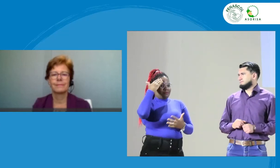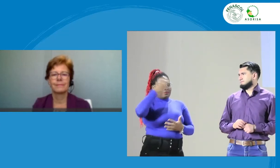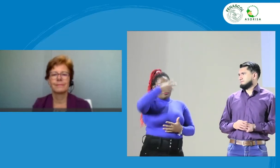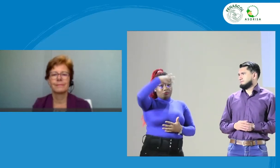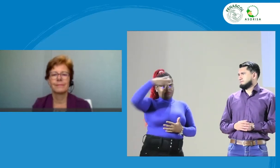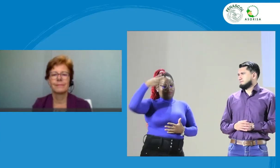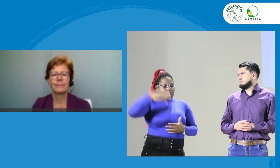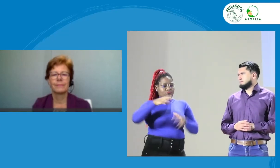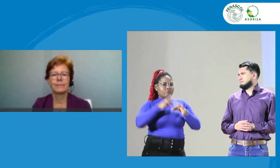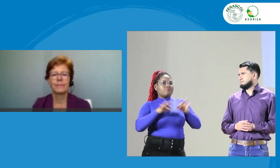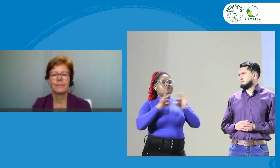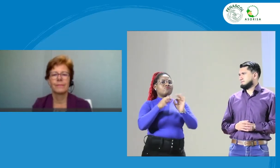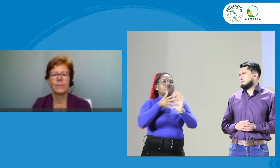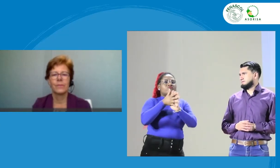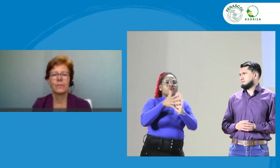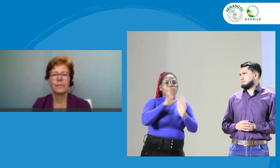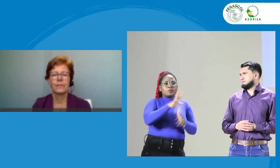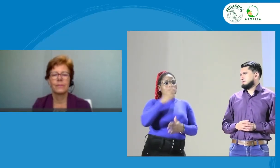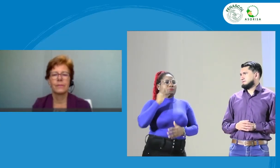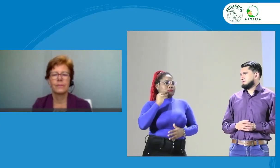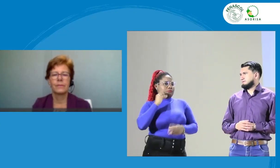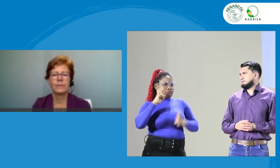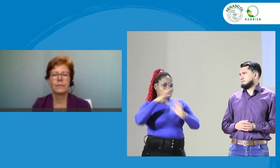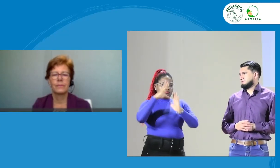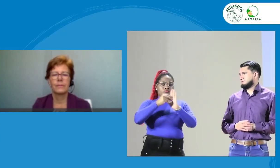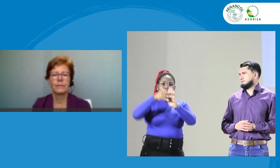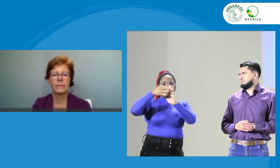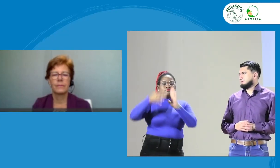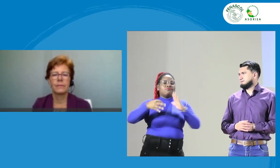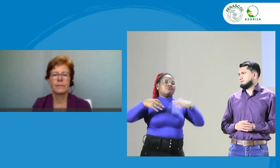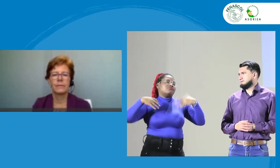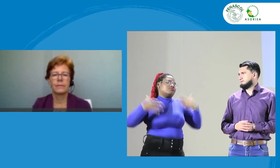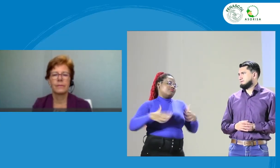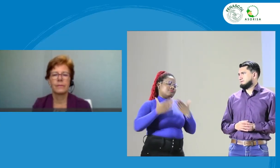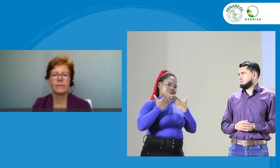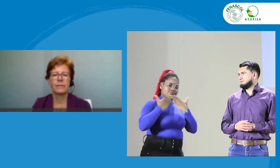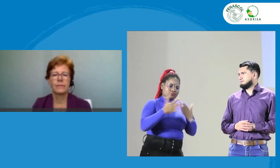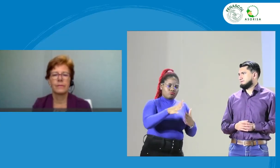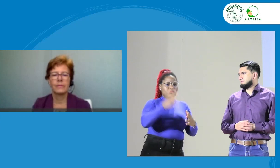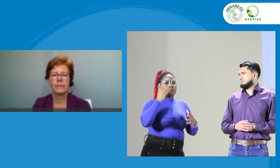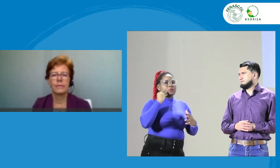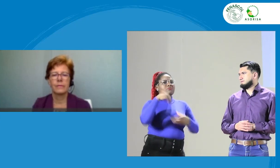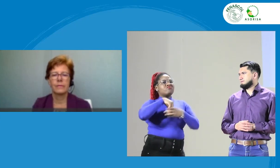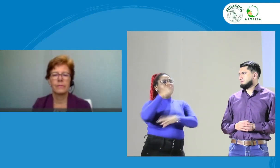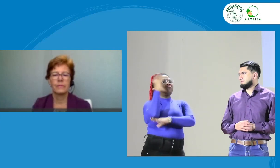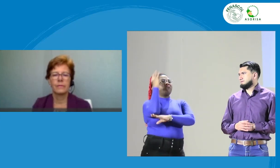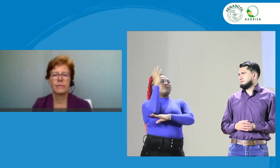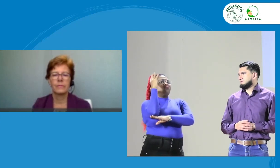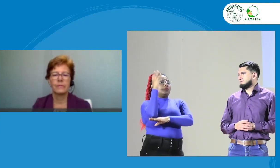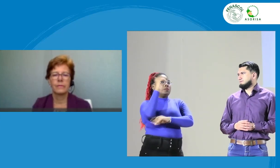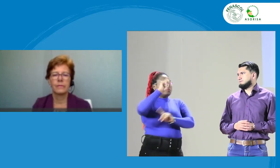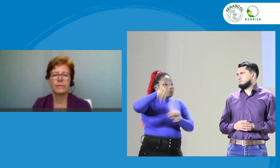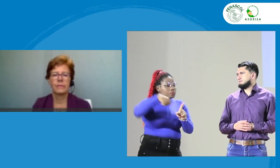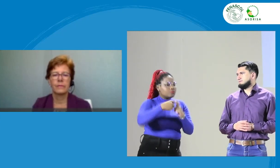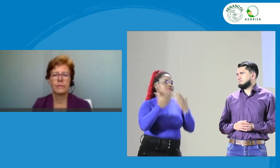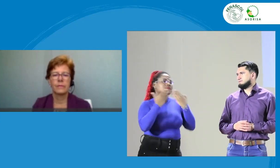Sabemos que todo lo que nos dice Margarita y su experiencia, también relaciona al código de ética, lo agradecemos y